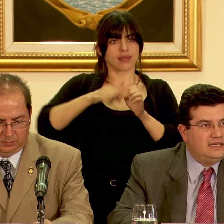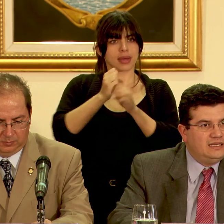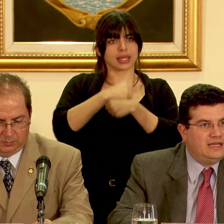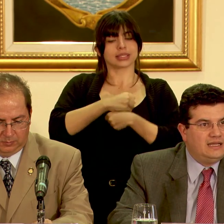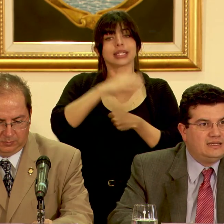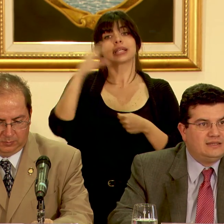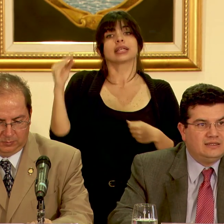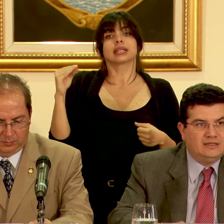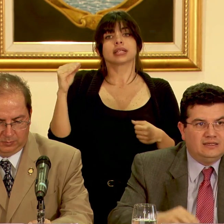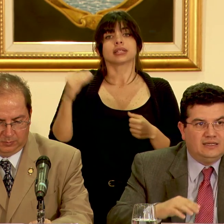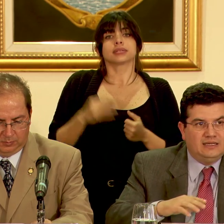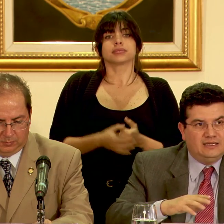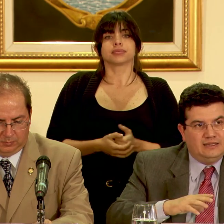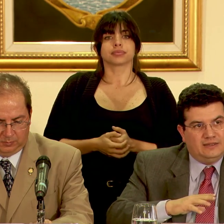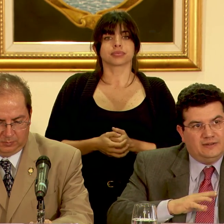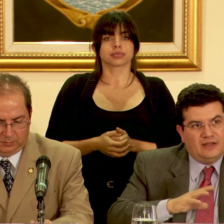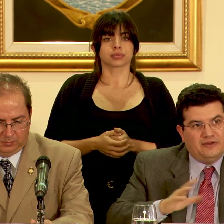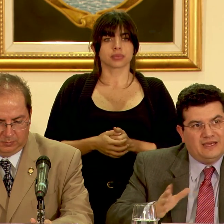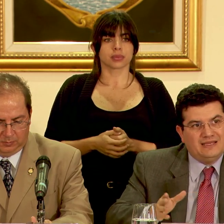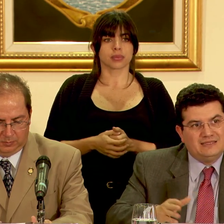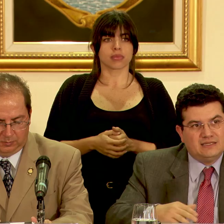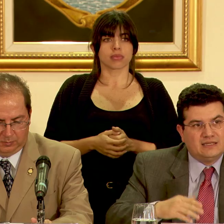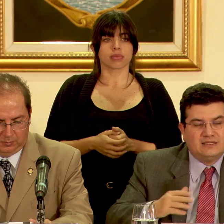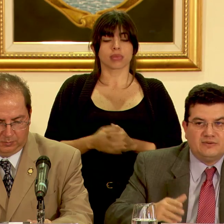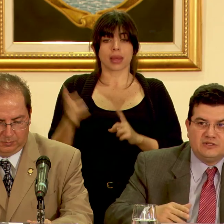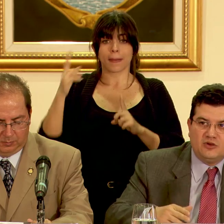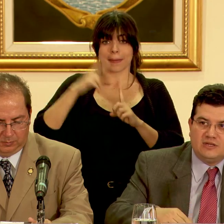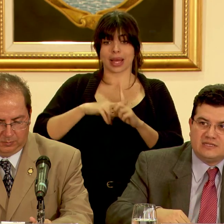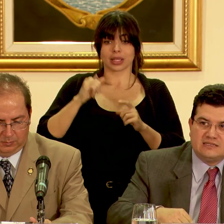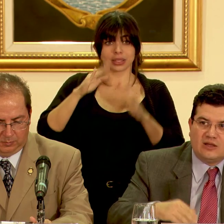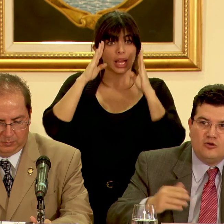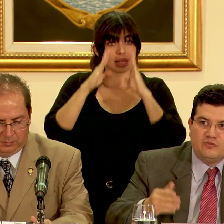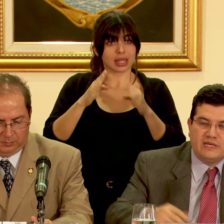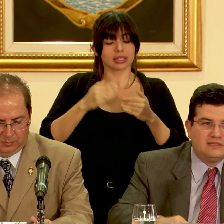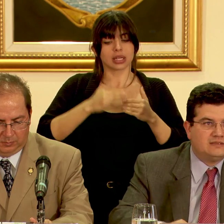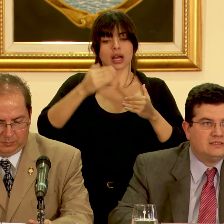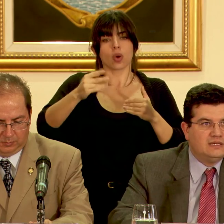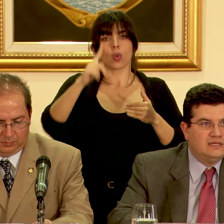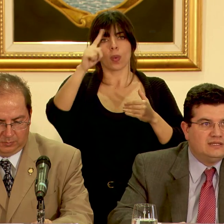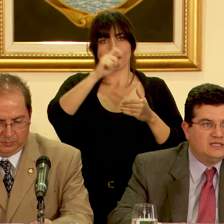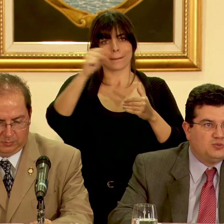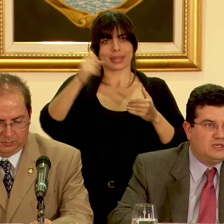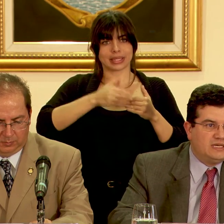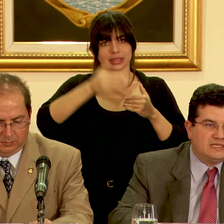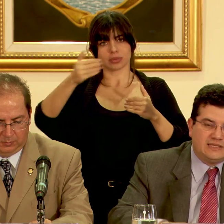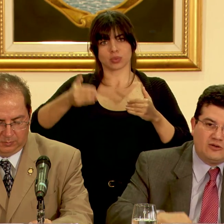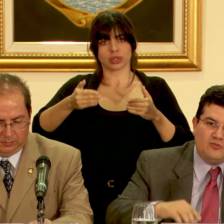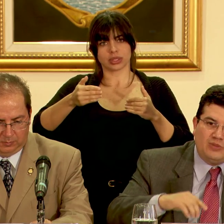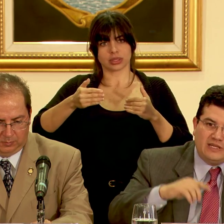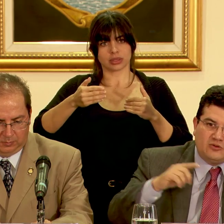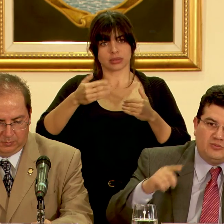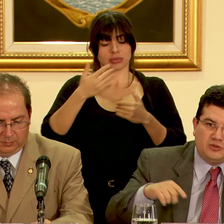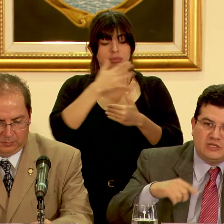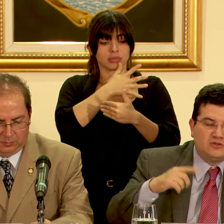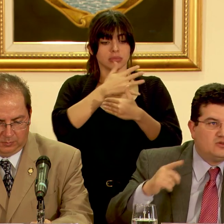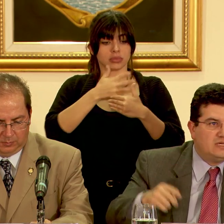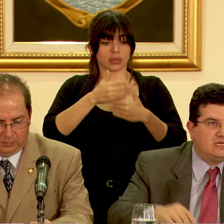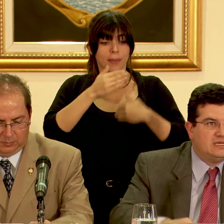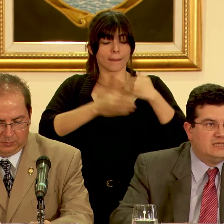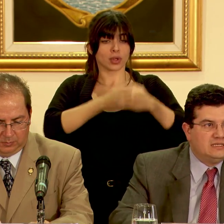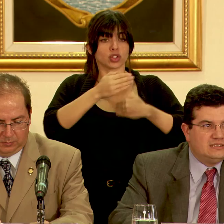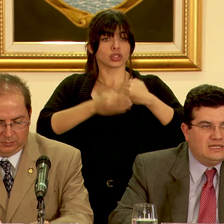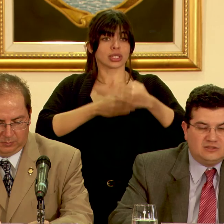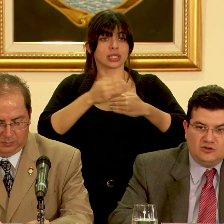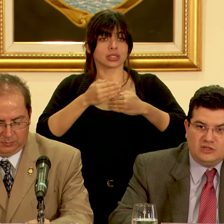y la la vigencia de esta intervención es hasta un mes después de que esté completo el proceso